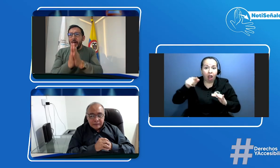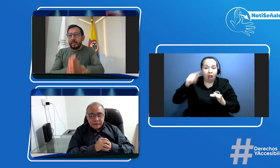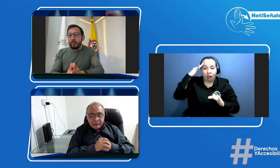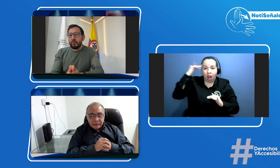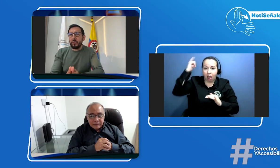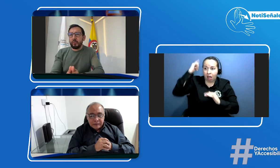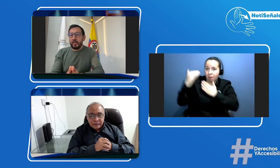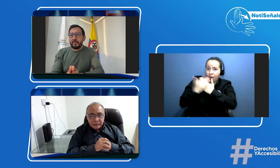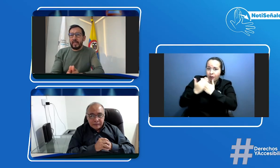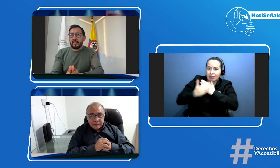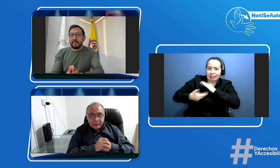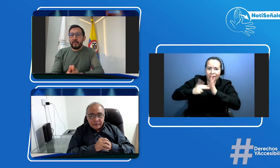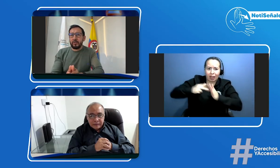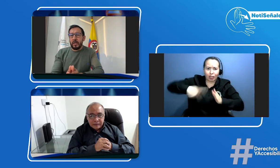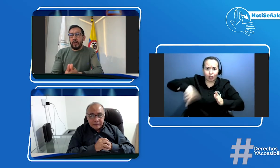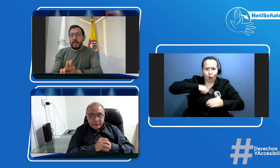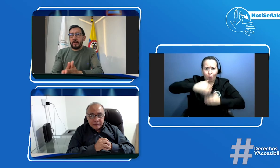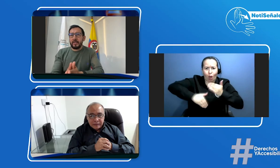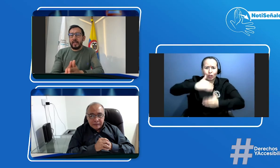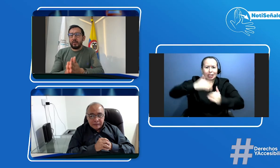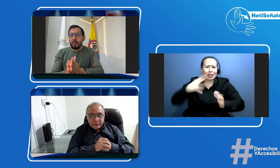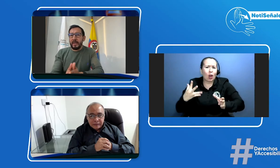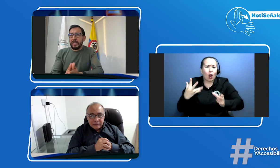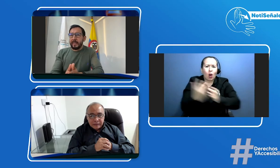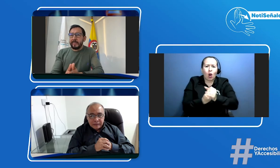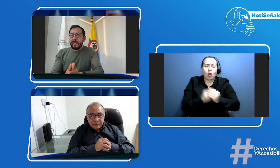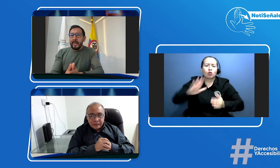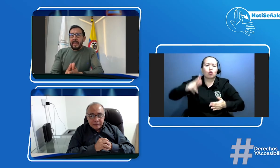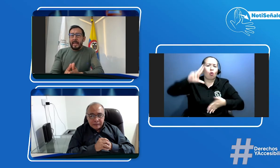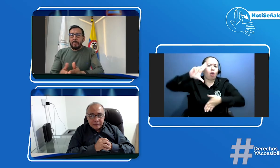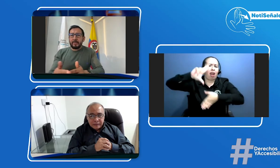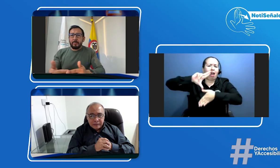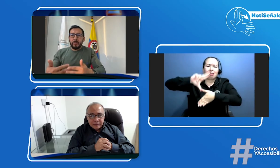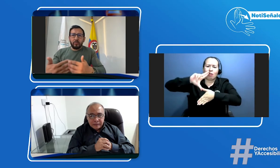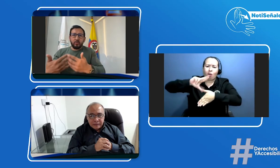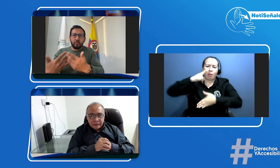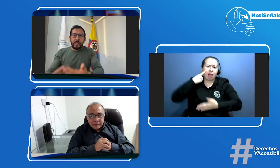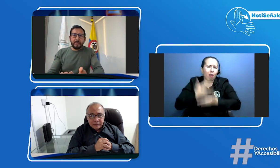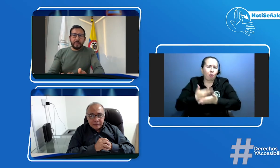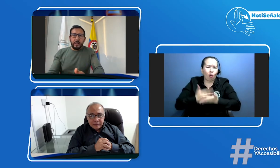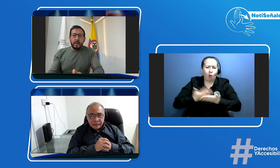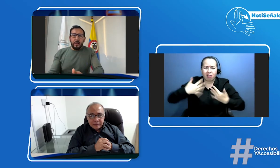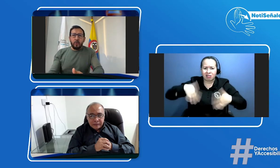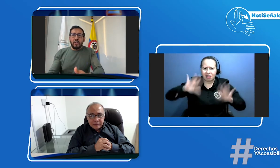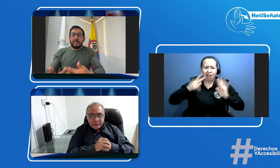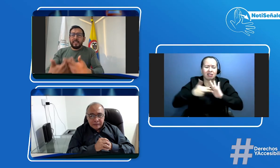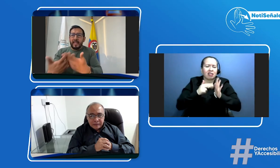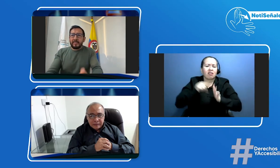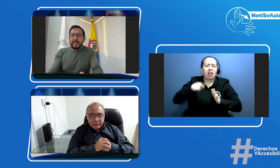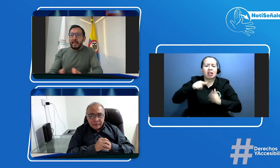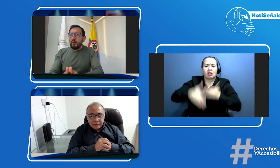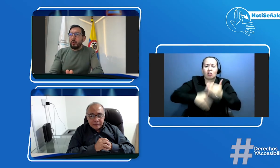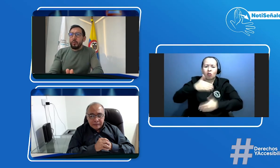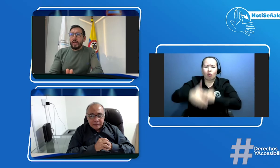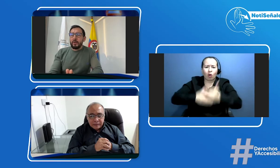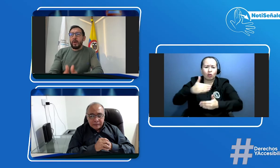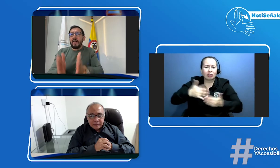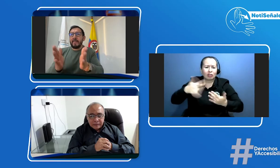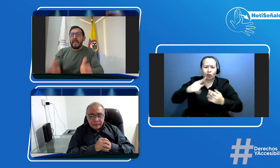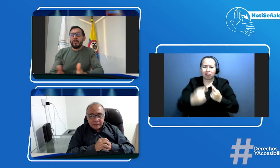inclusivos que se han desarrollado a nivel de latinoamérica la participación de ustedes con incidencia un gobierno abierto